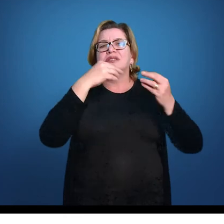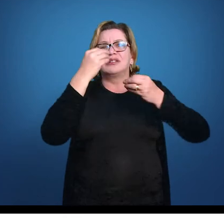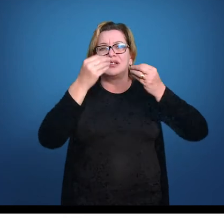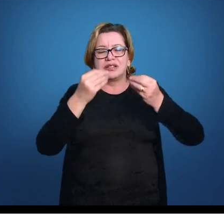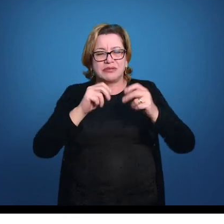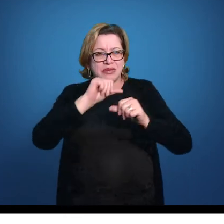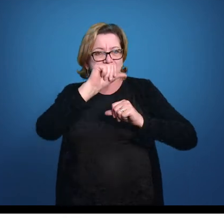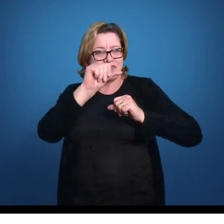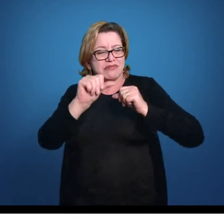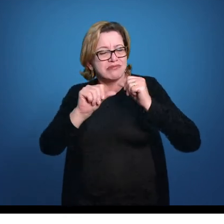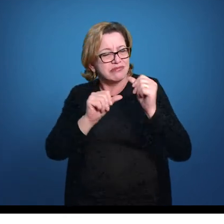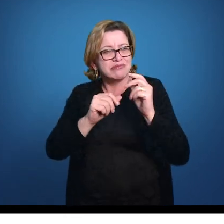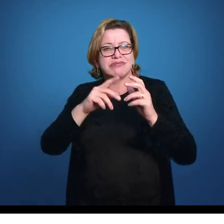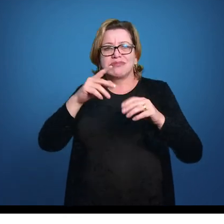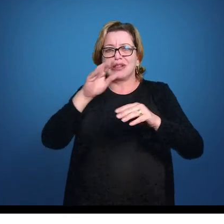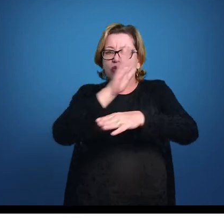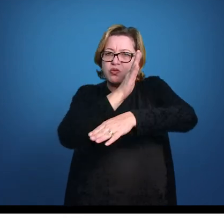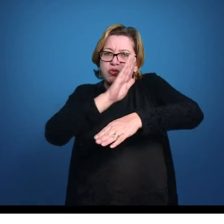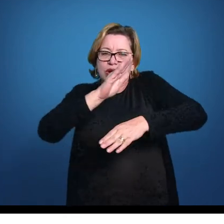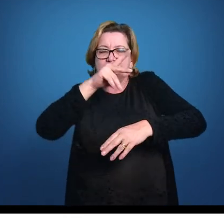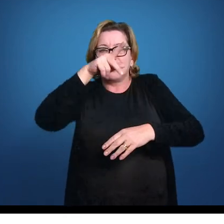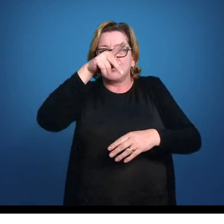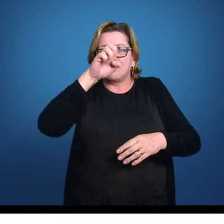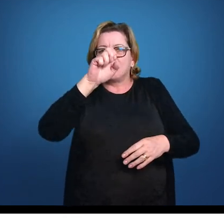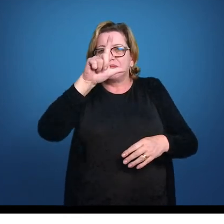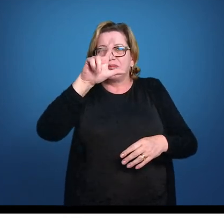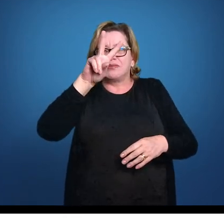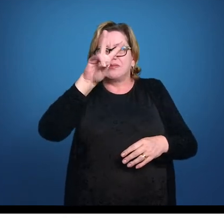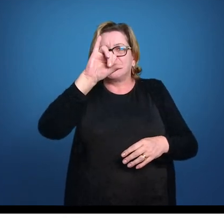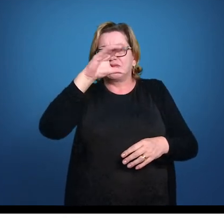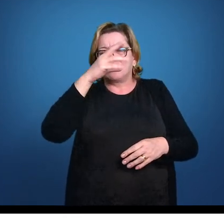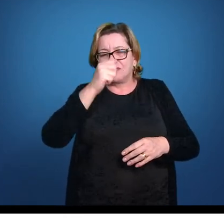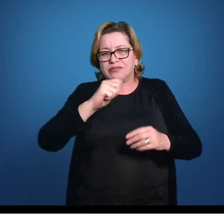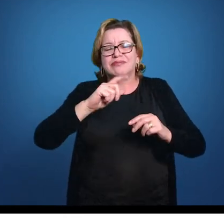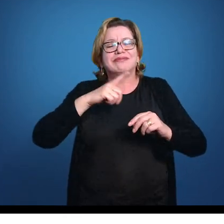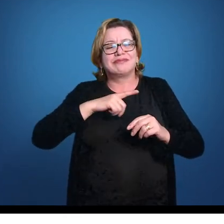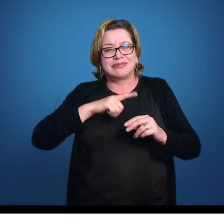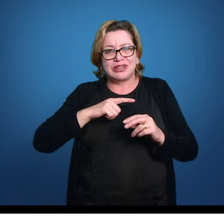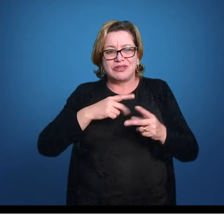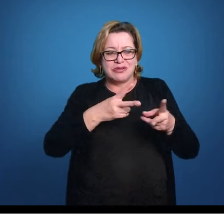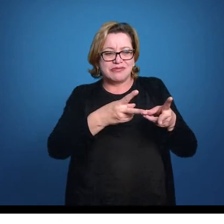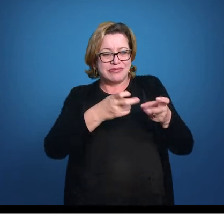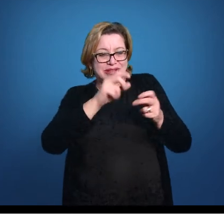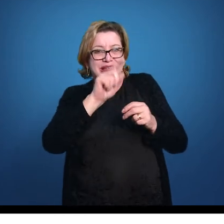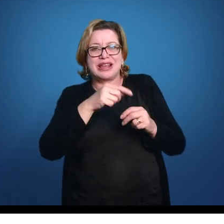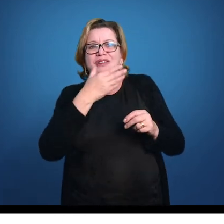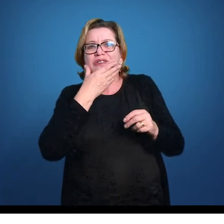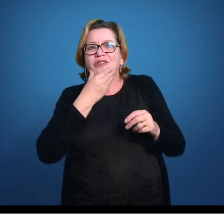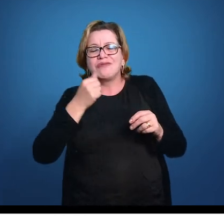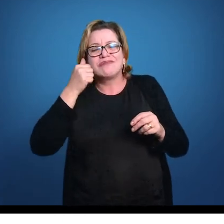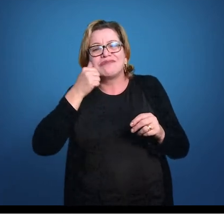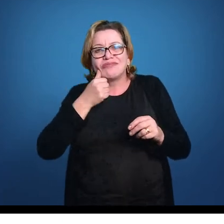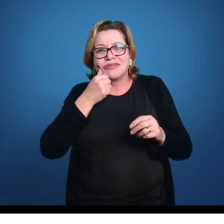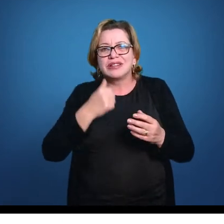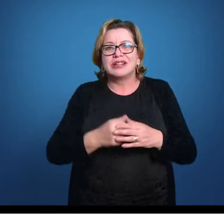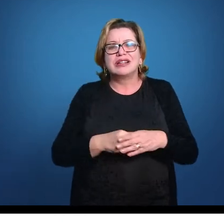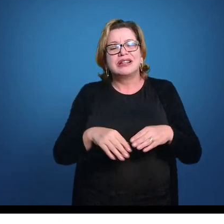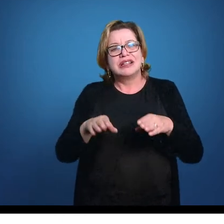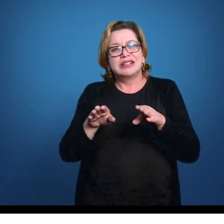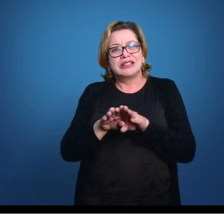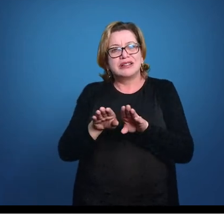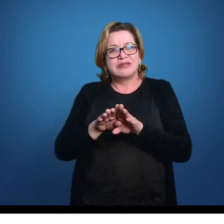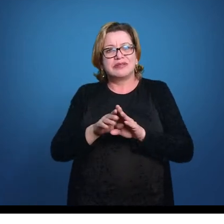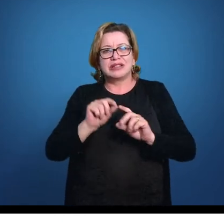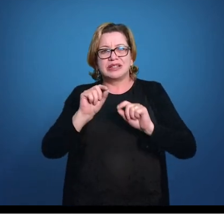pélvicas, que é uma estrutura para o transporte, transferência do esperma do corpo do macho para o corpo da fêmea. E a mesma